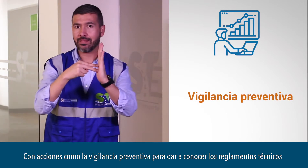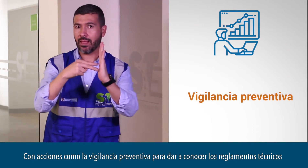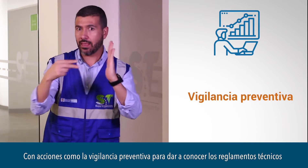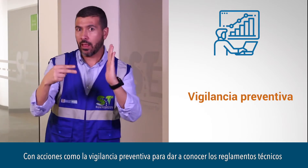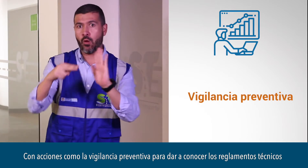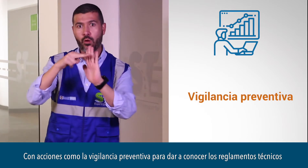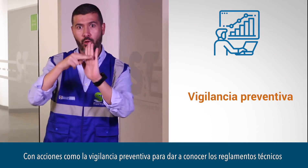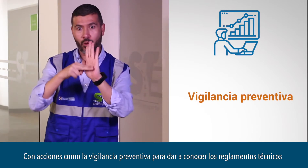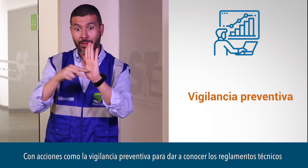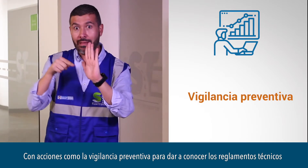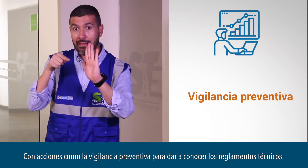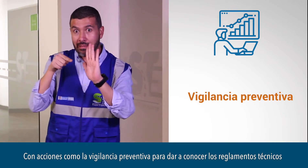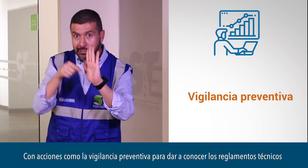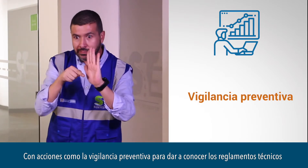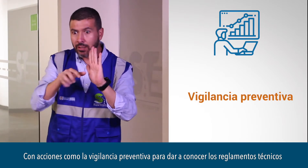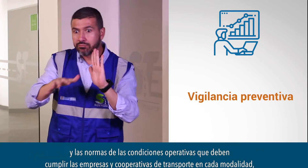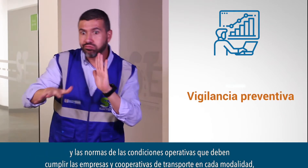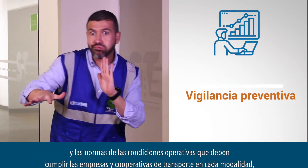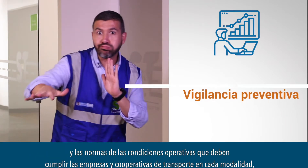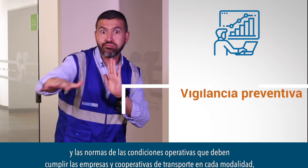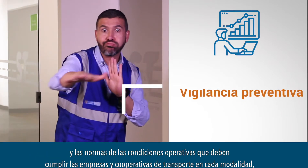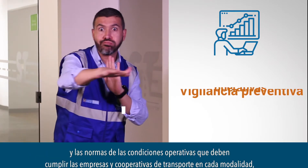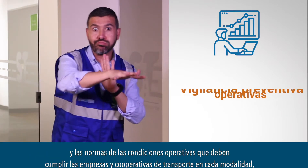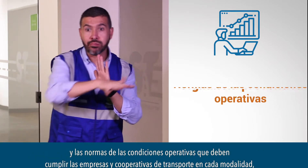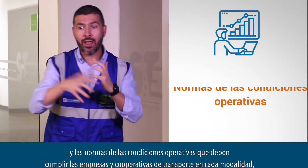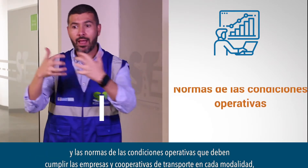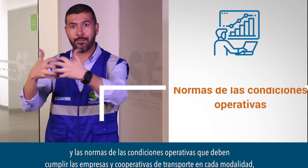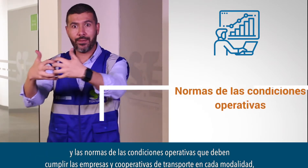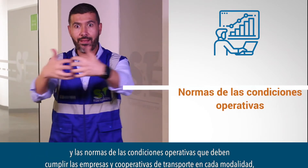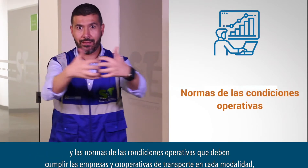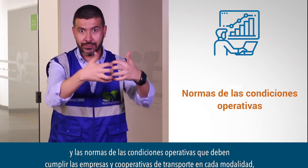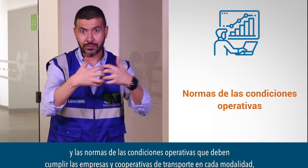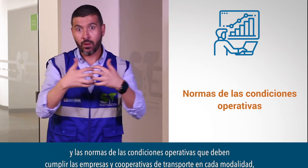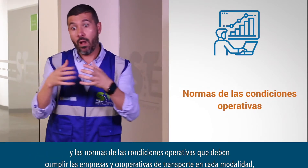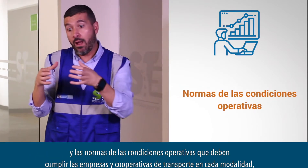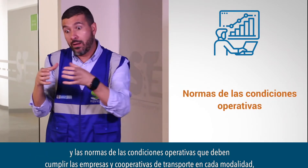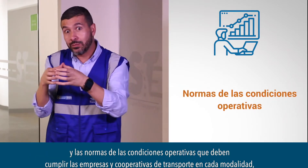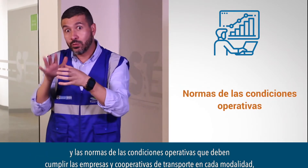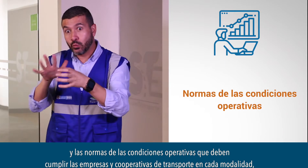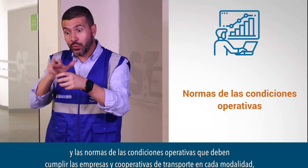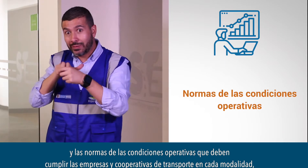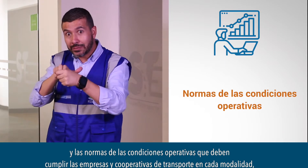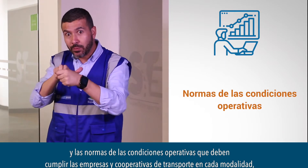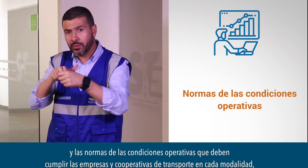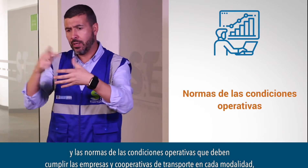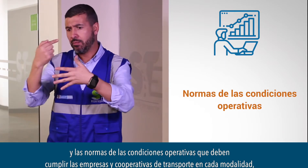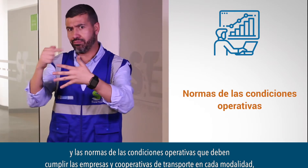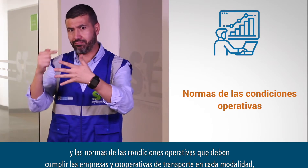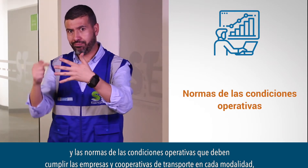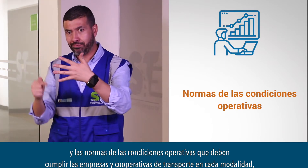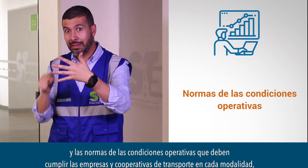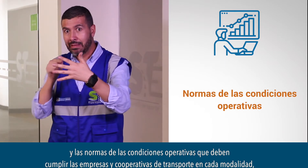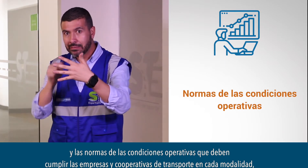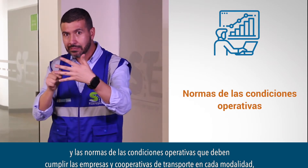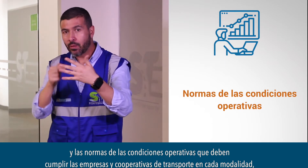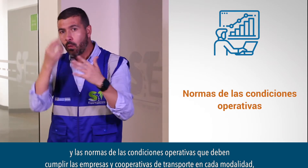y las normas de las condiciones operativas que deben cumplir las empresas y cooperativas de